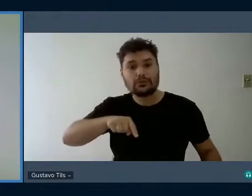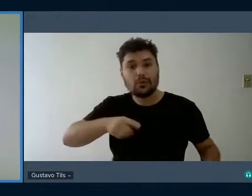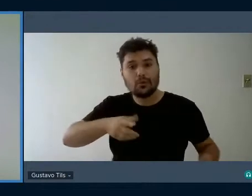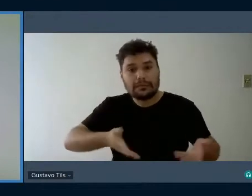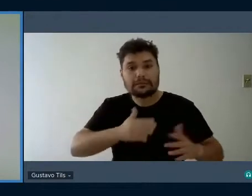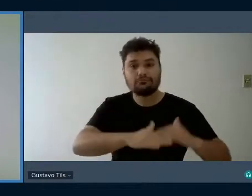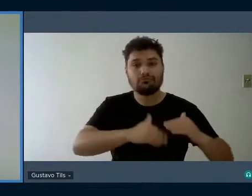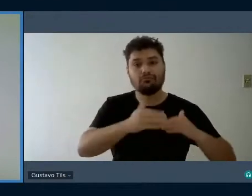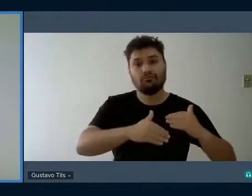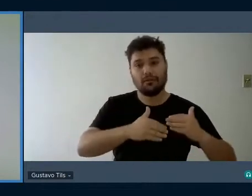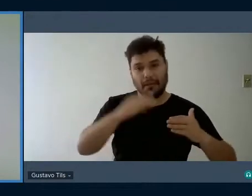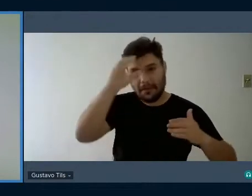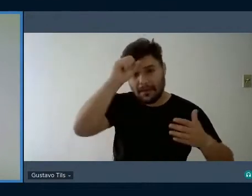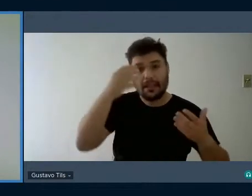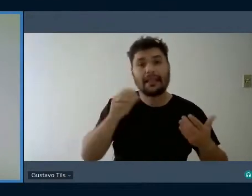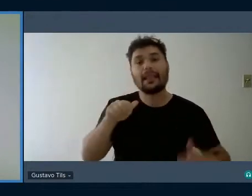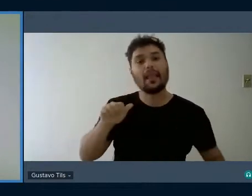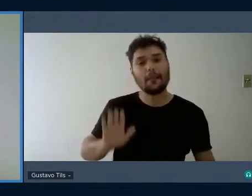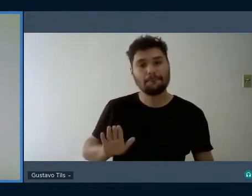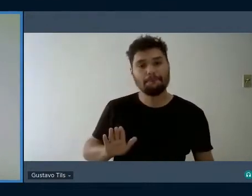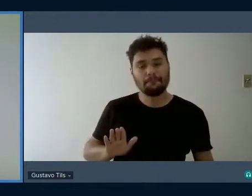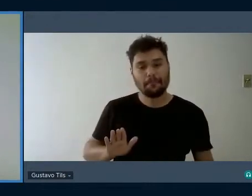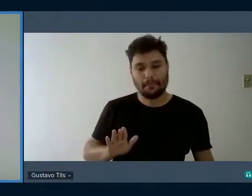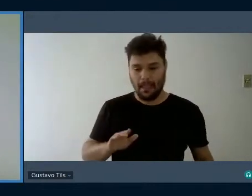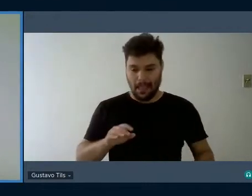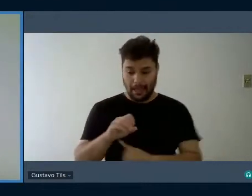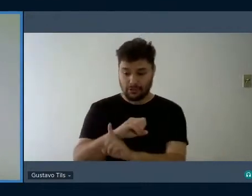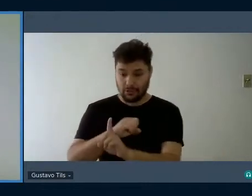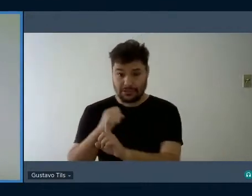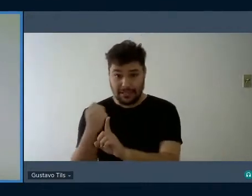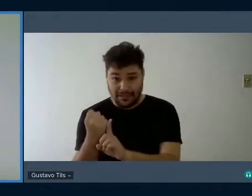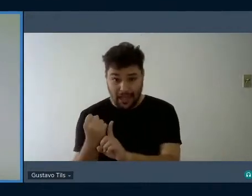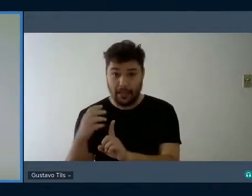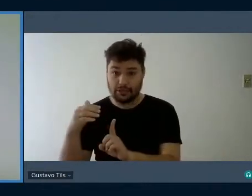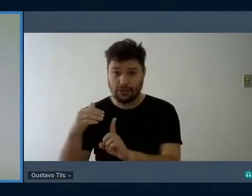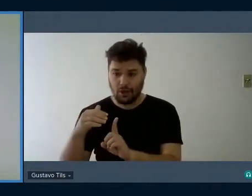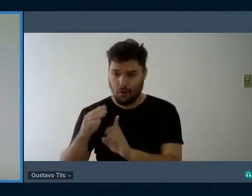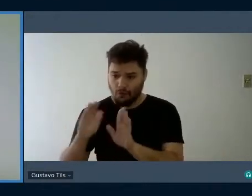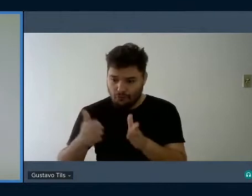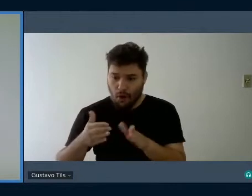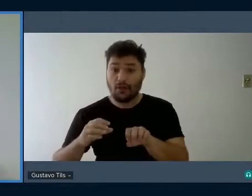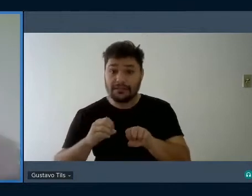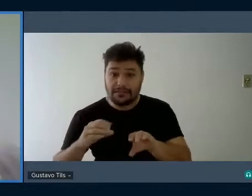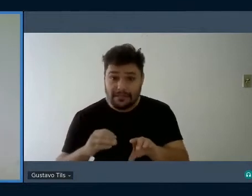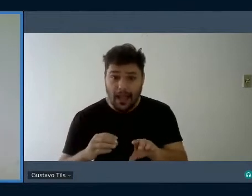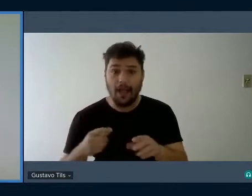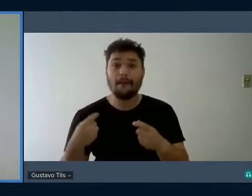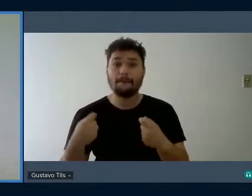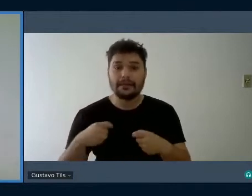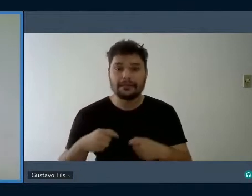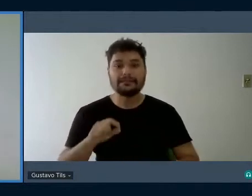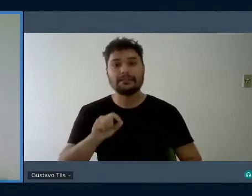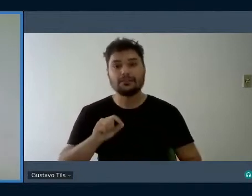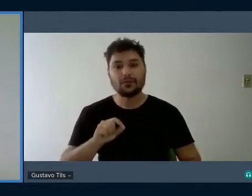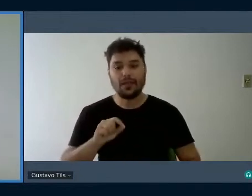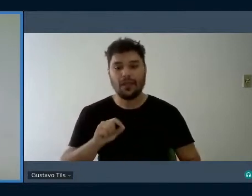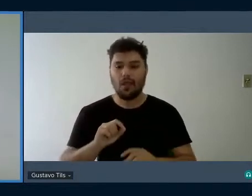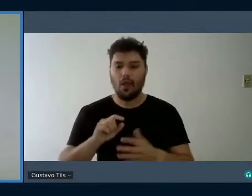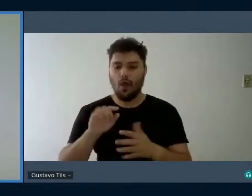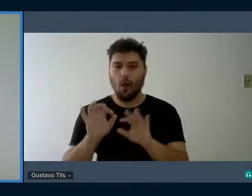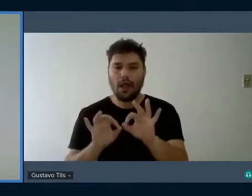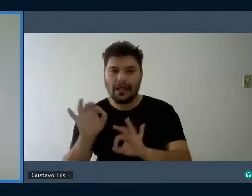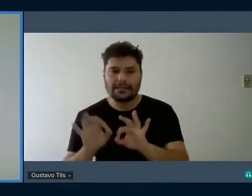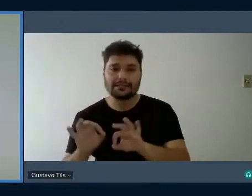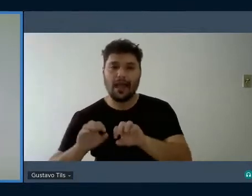sociedade educadora seria aquela intencionalmente organizada para determinados fins educativos que jamais